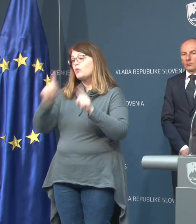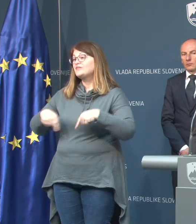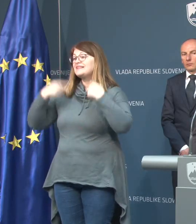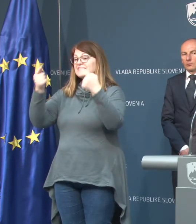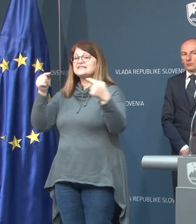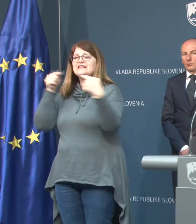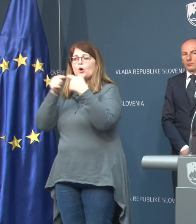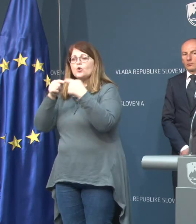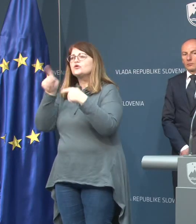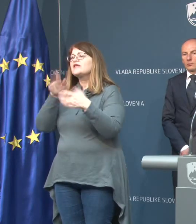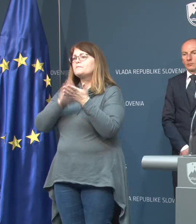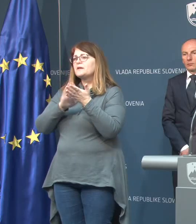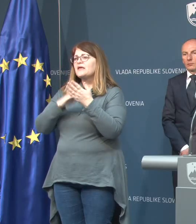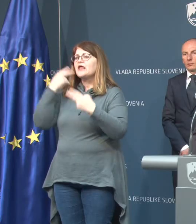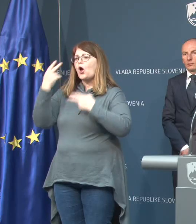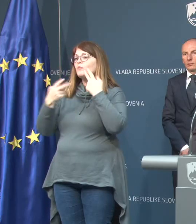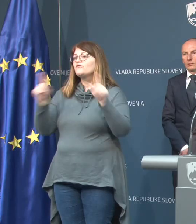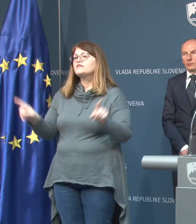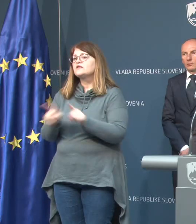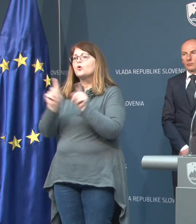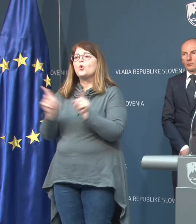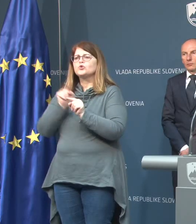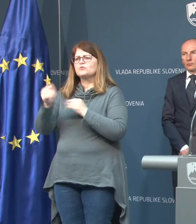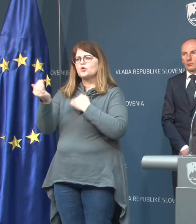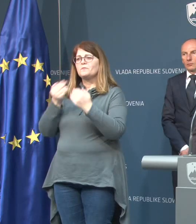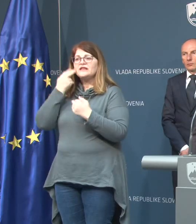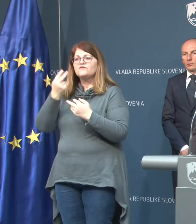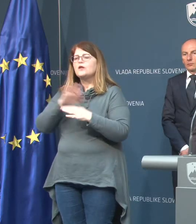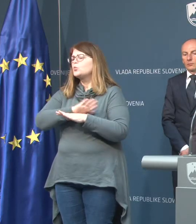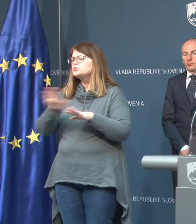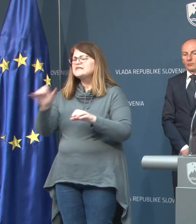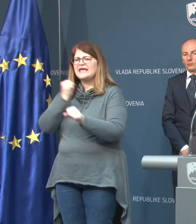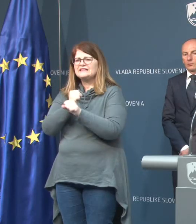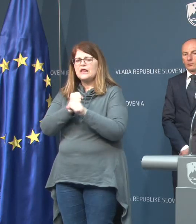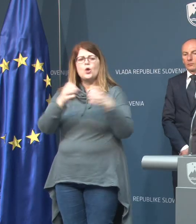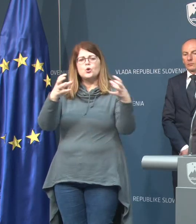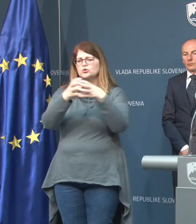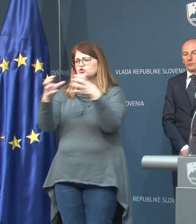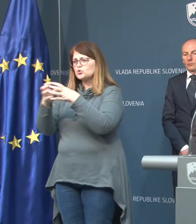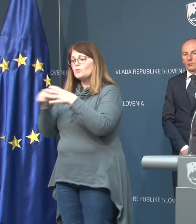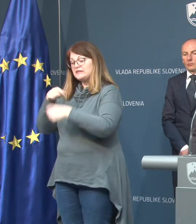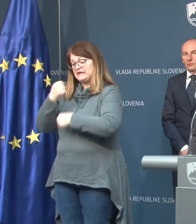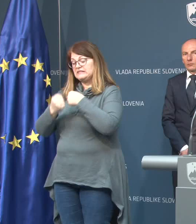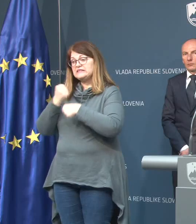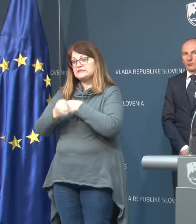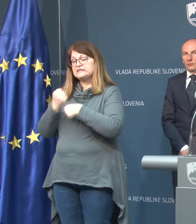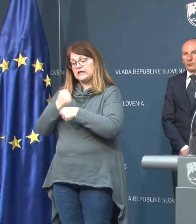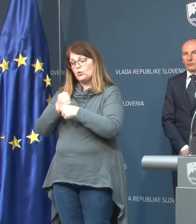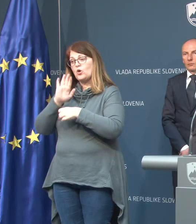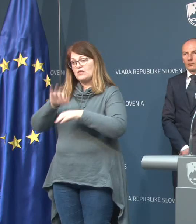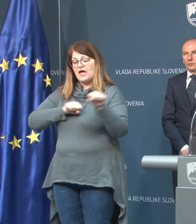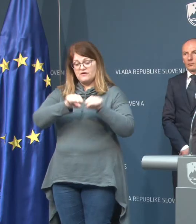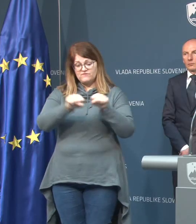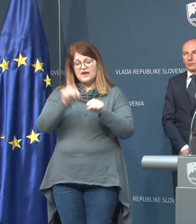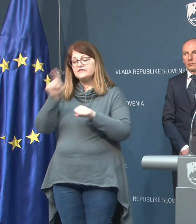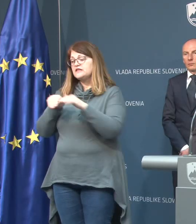kontakti in primeri obravnavanji tako, kot smo to predvideli. Vse delo skupin, ki delujejo tako na vladi, kot na